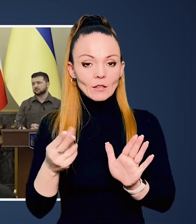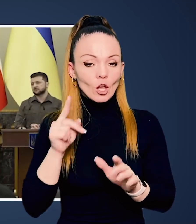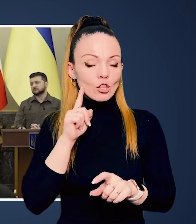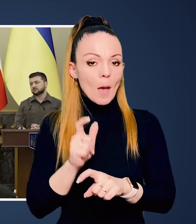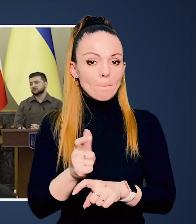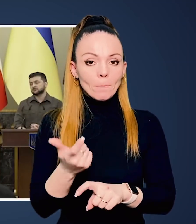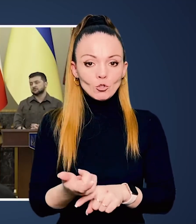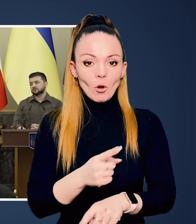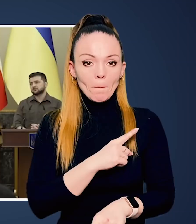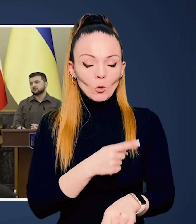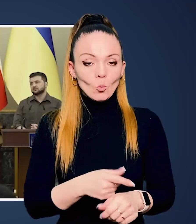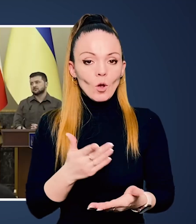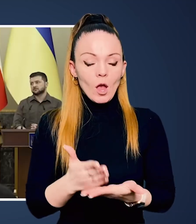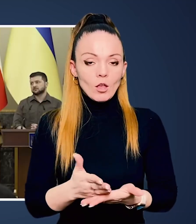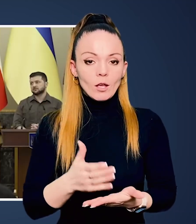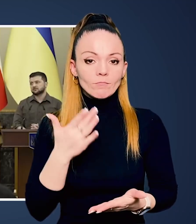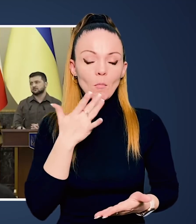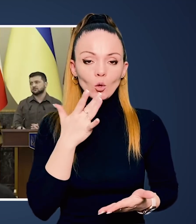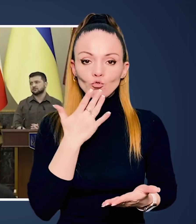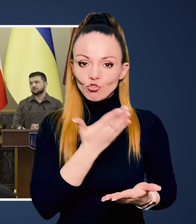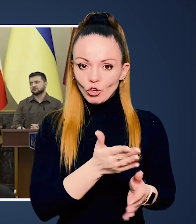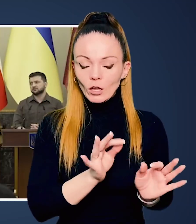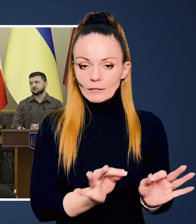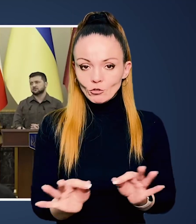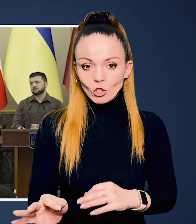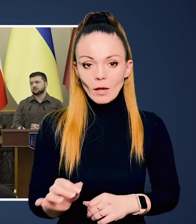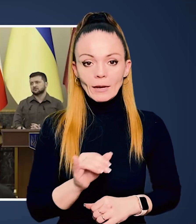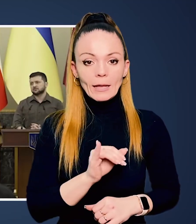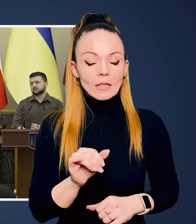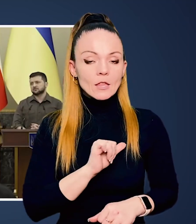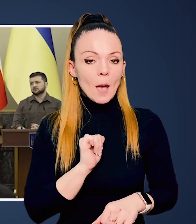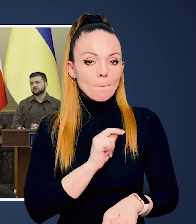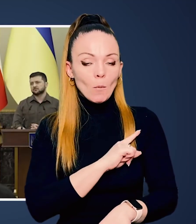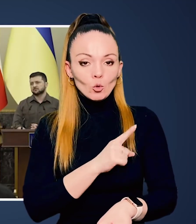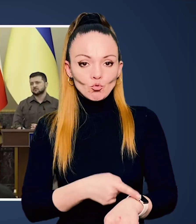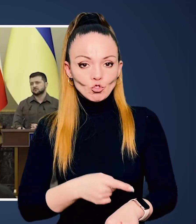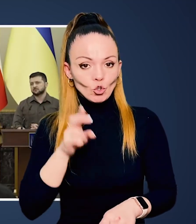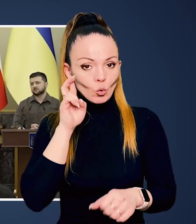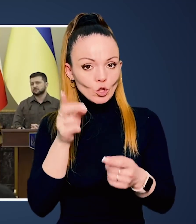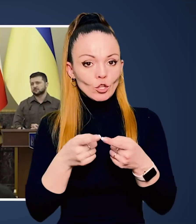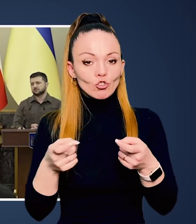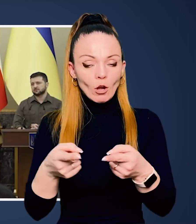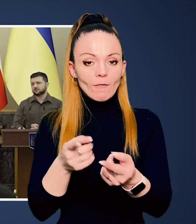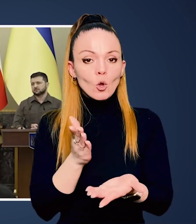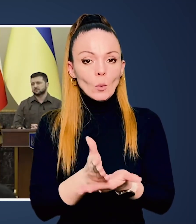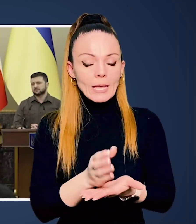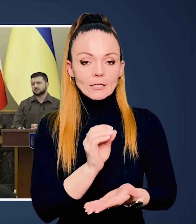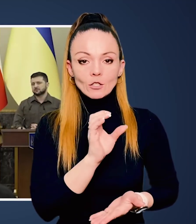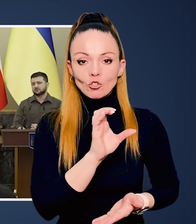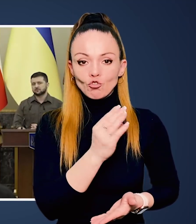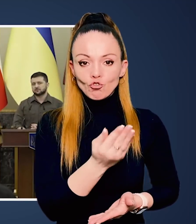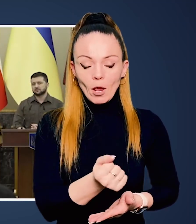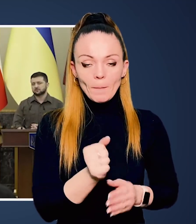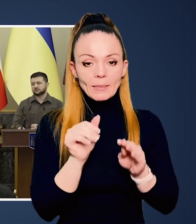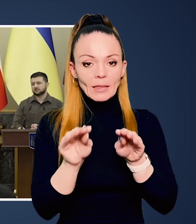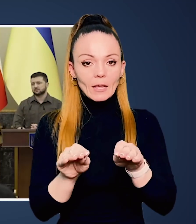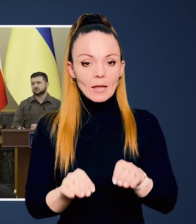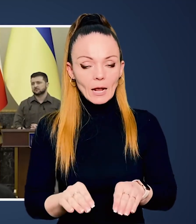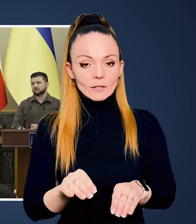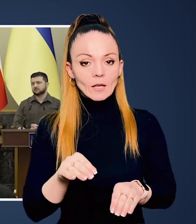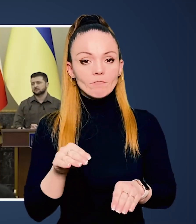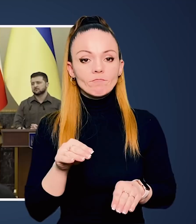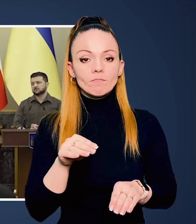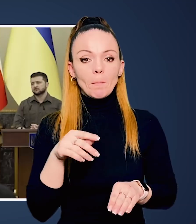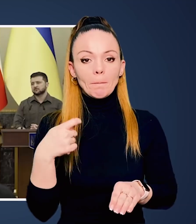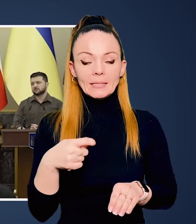є п'ята стаття, де найбільшою потугою є, звичайно, Сполучені Штати Америки, і найпотужнішою державою